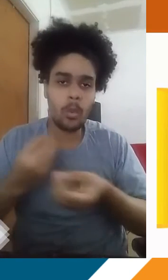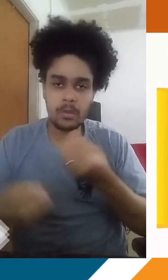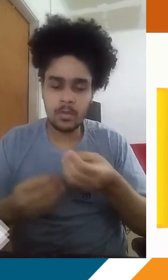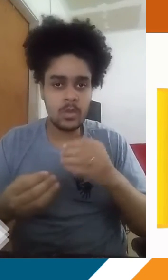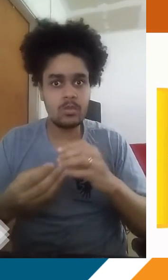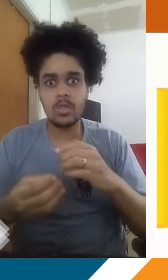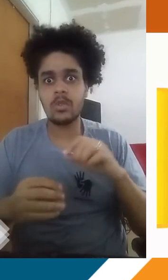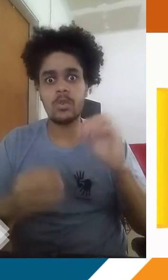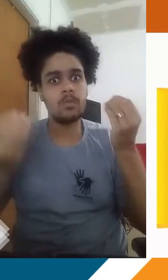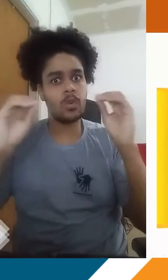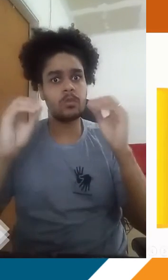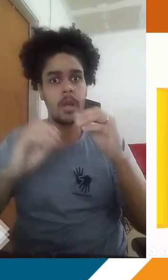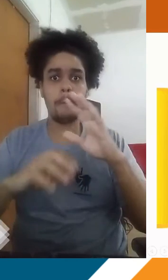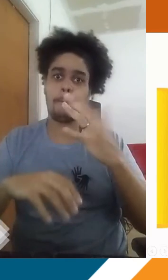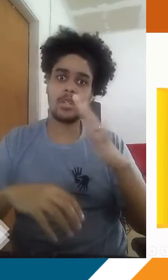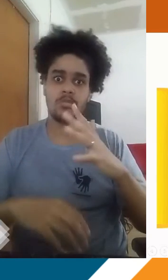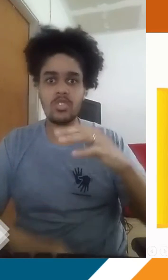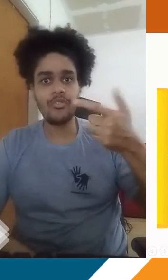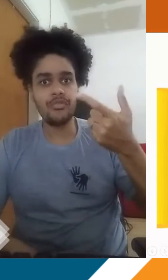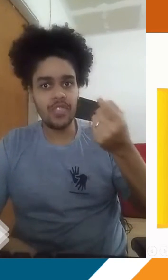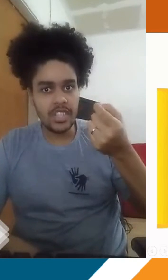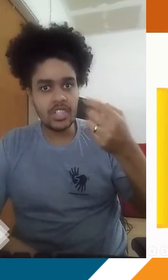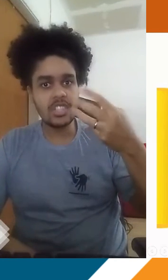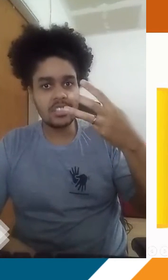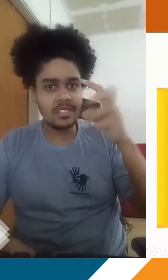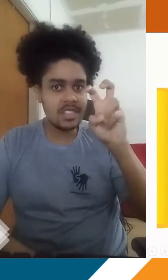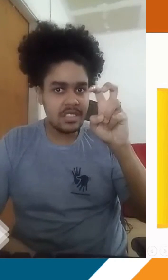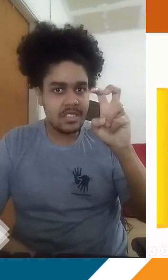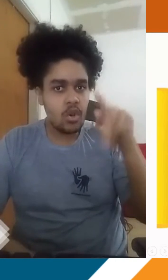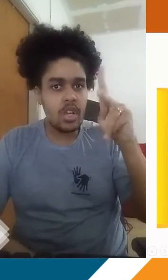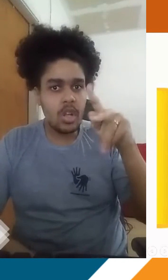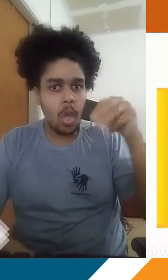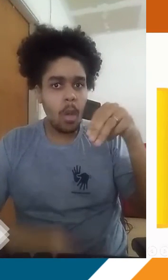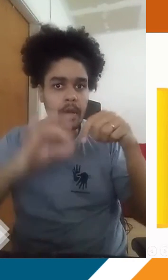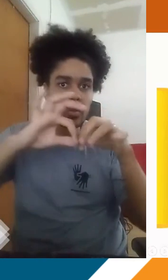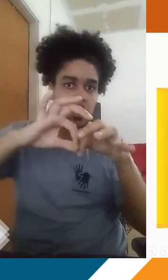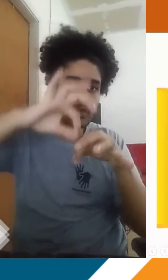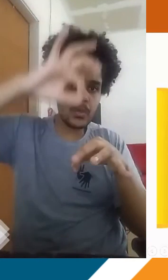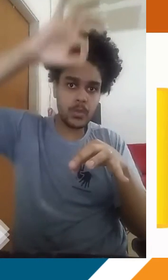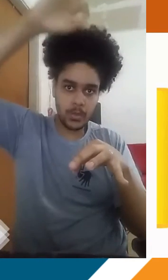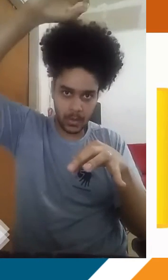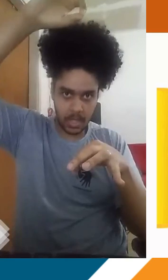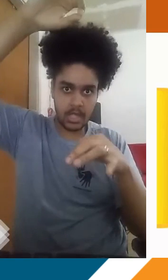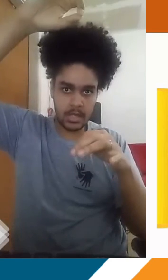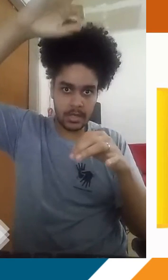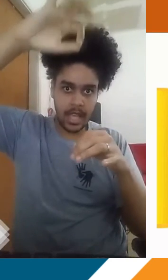vocês, ele se concentra basicamente na altura de 20 a 35 quilômetros de onde a gente tá, ou seja, de altitude